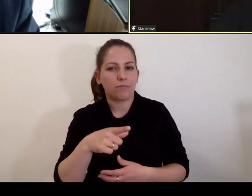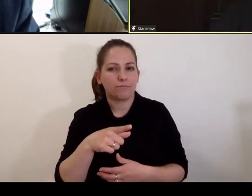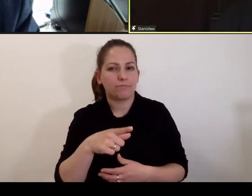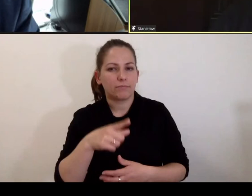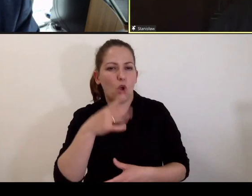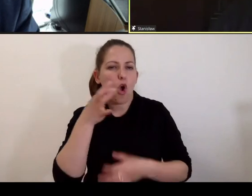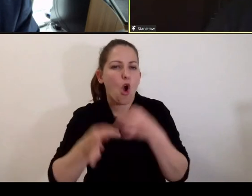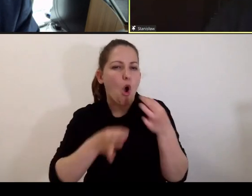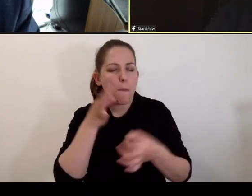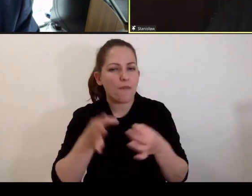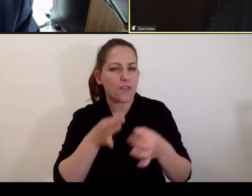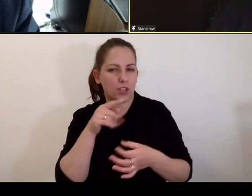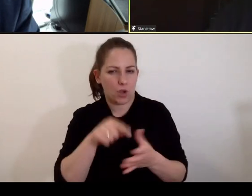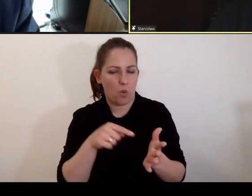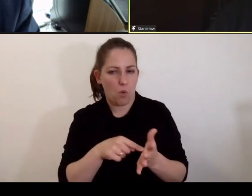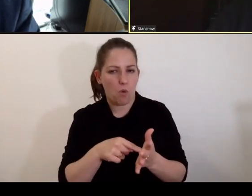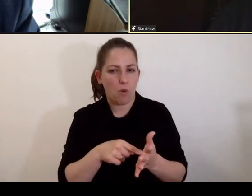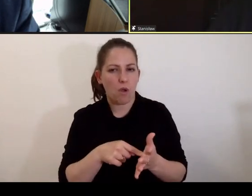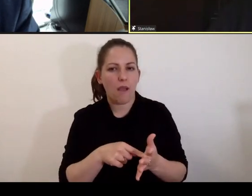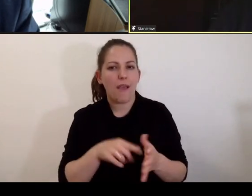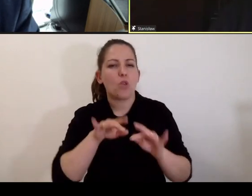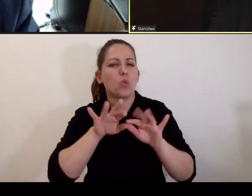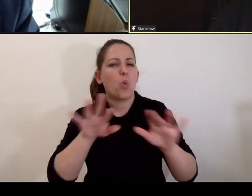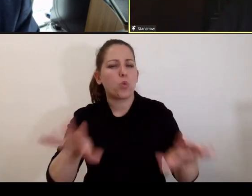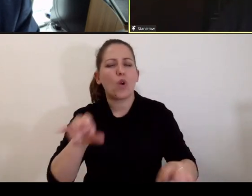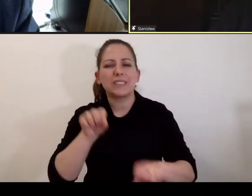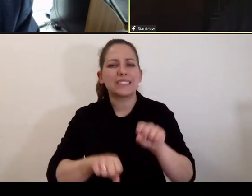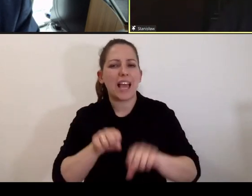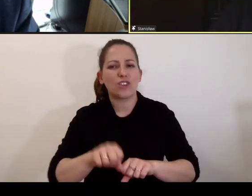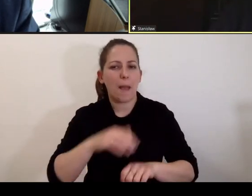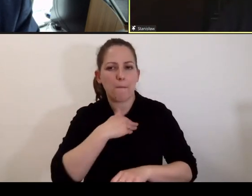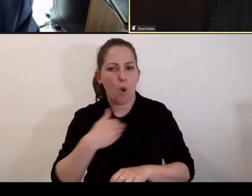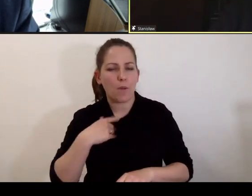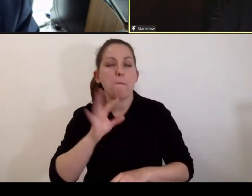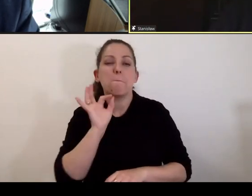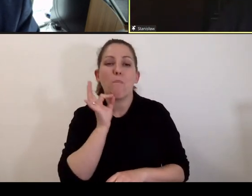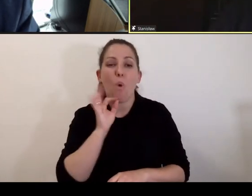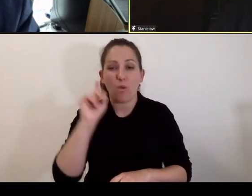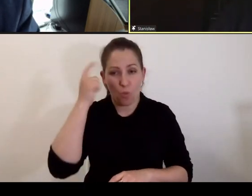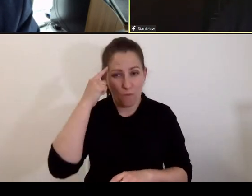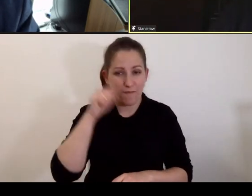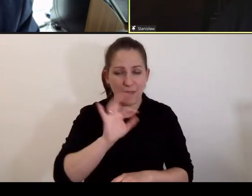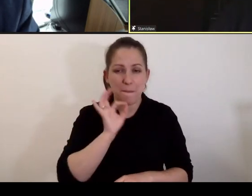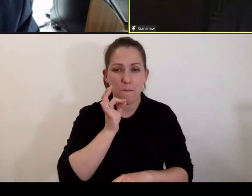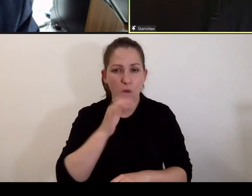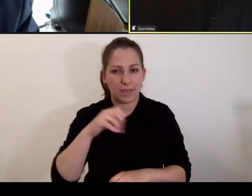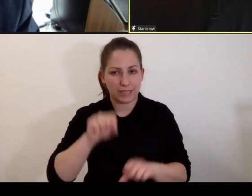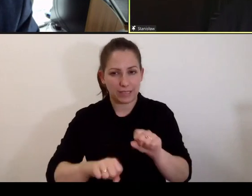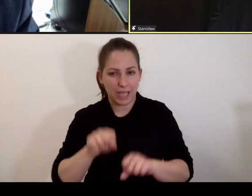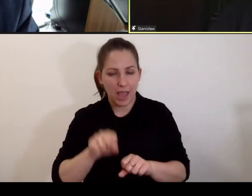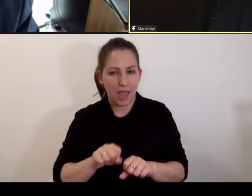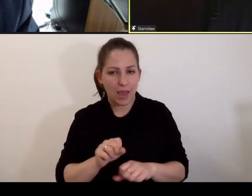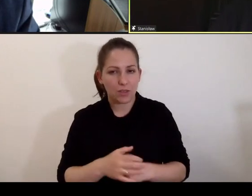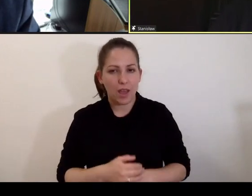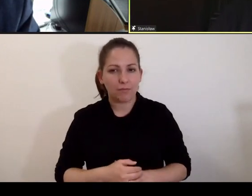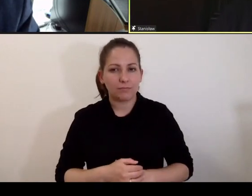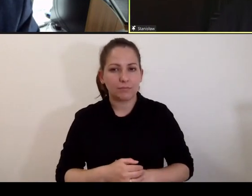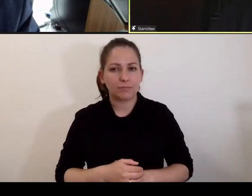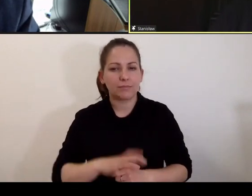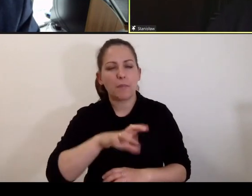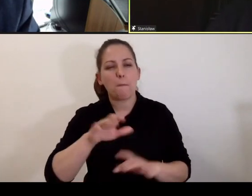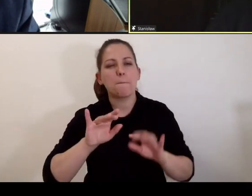opowiedział. Otóż wielu sędziów polskich, w szczególności tych młodych sędziów z sądów